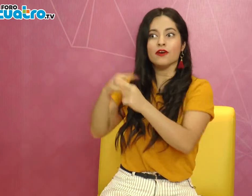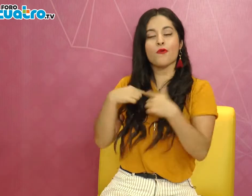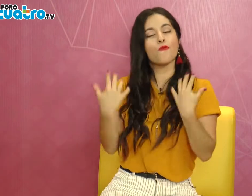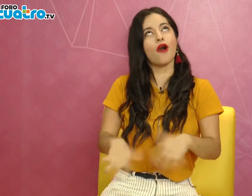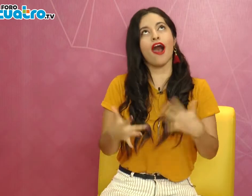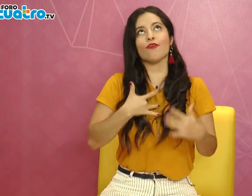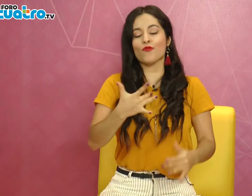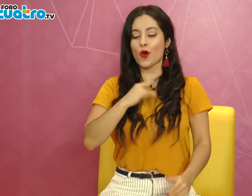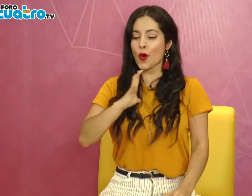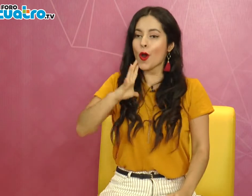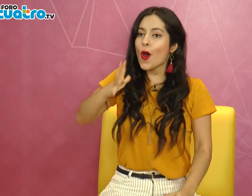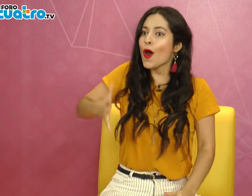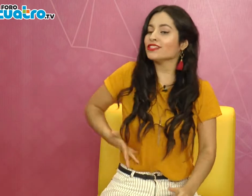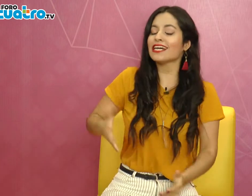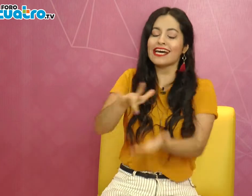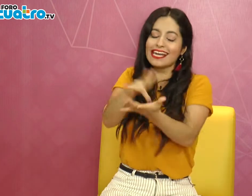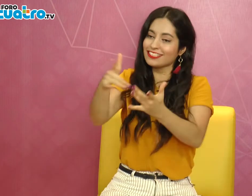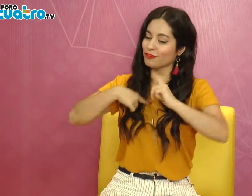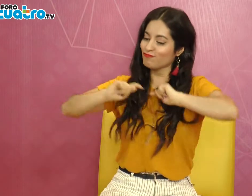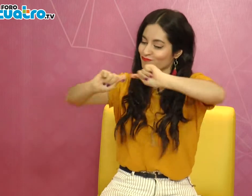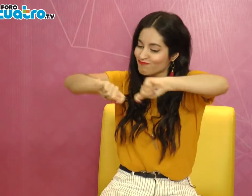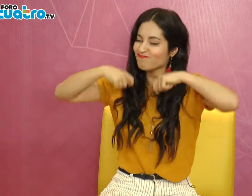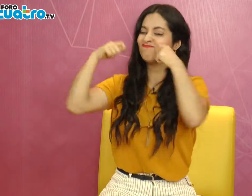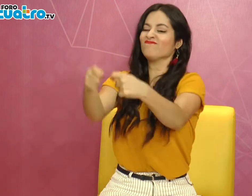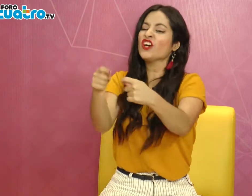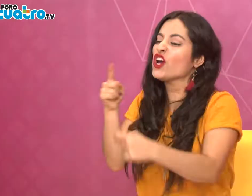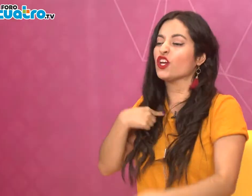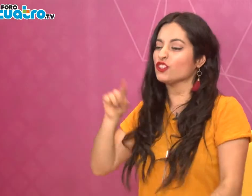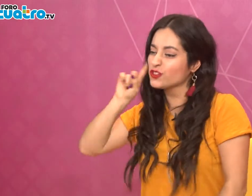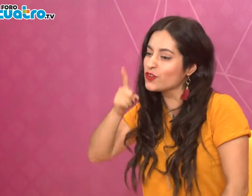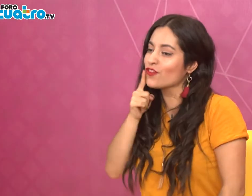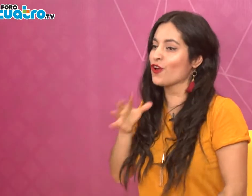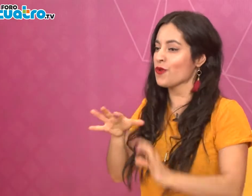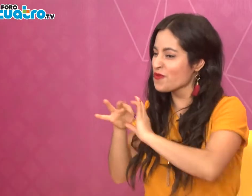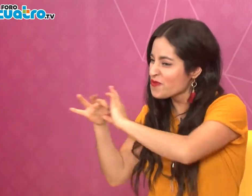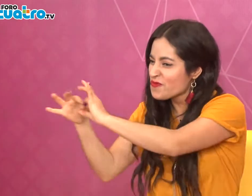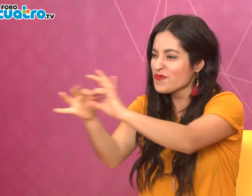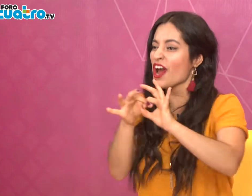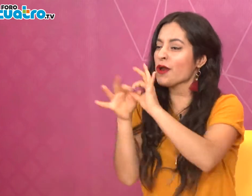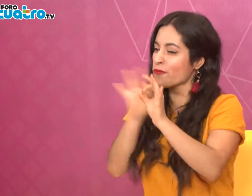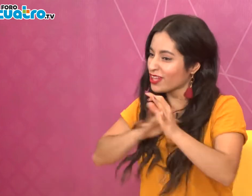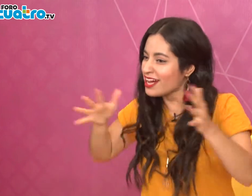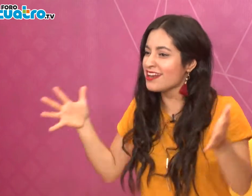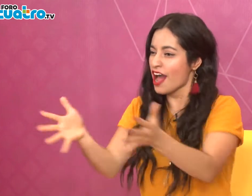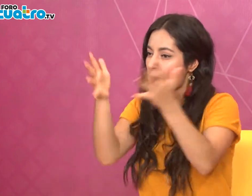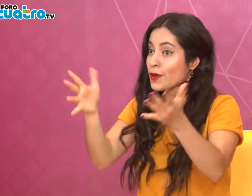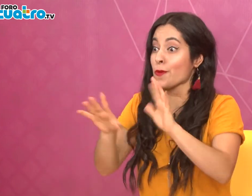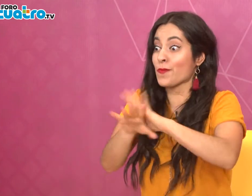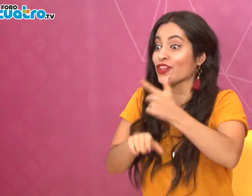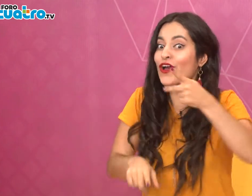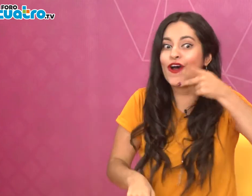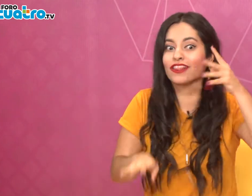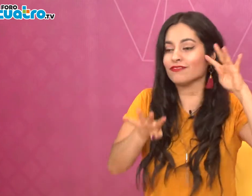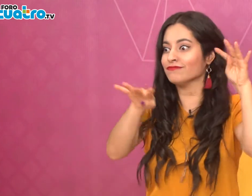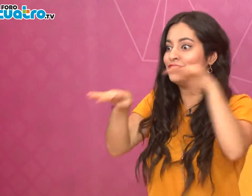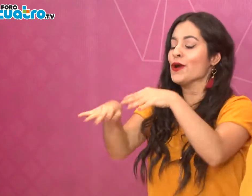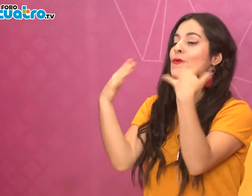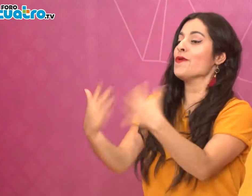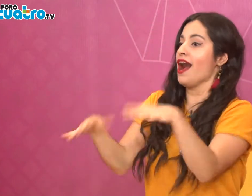pudiera llegar a esto. Era algo, sí, con lo que soñaba, pero ahora que lo veo me siento muy, muy feliz, me siento